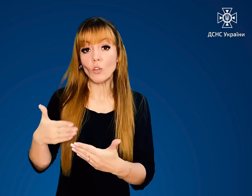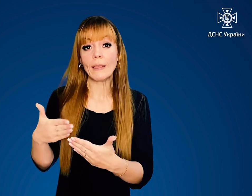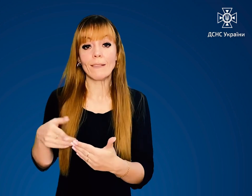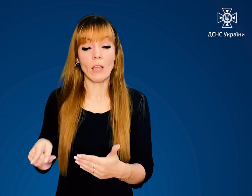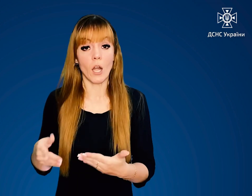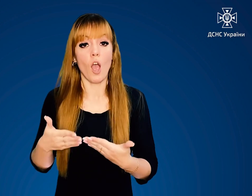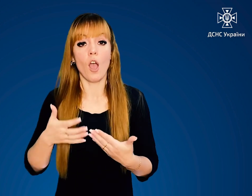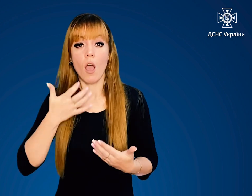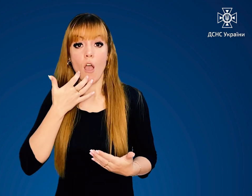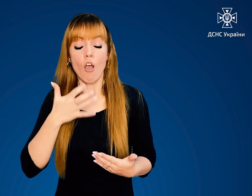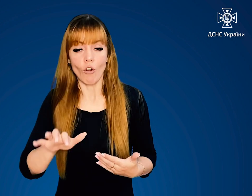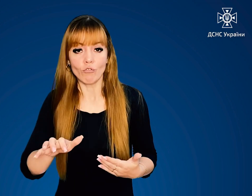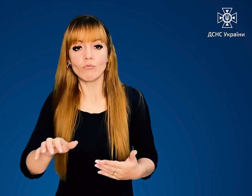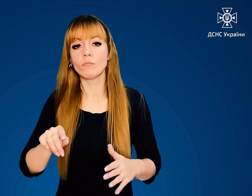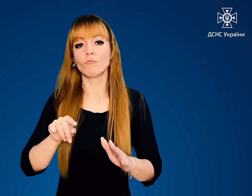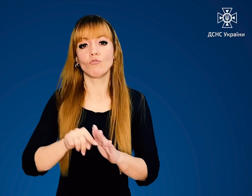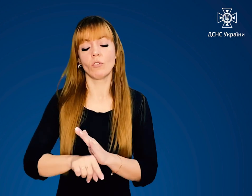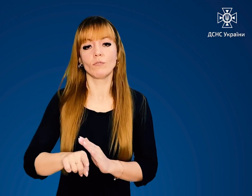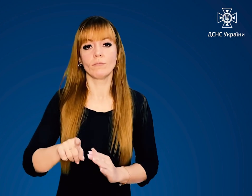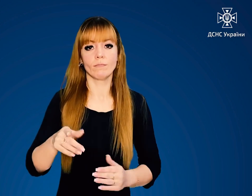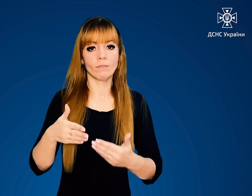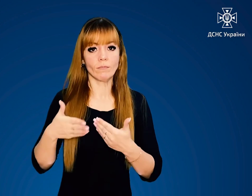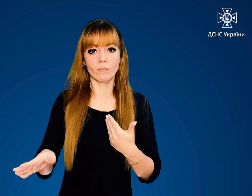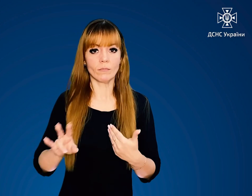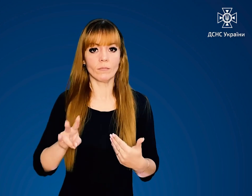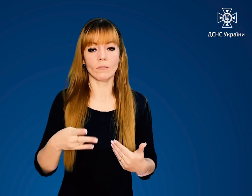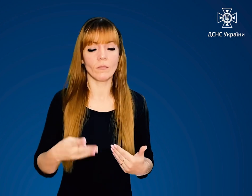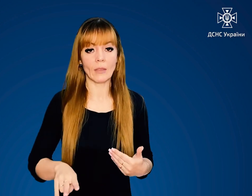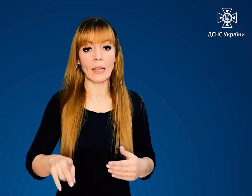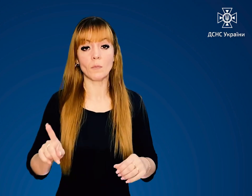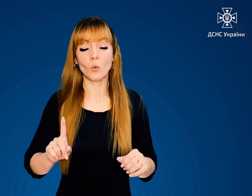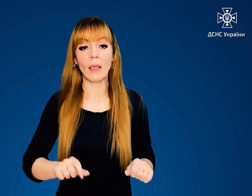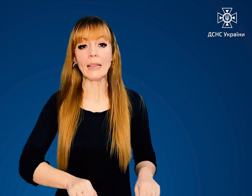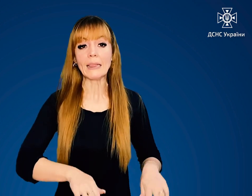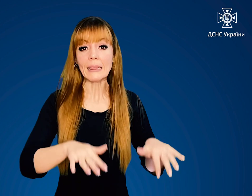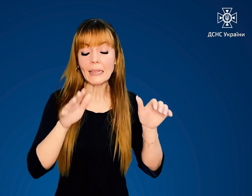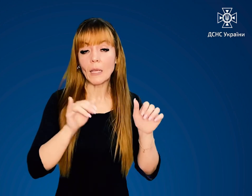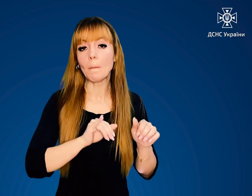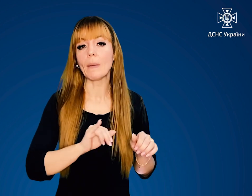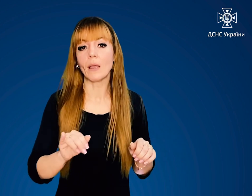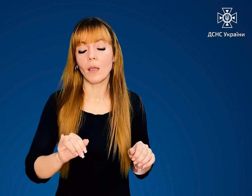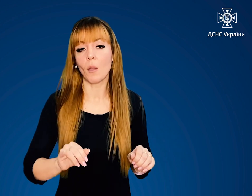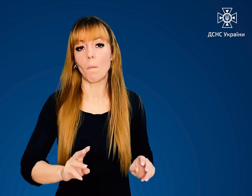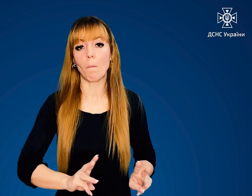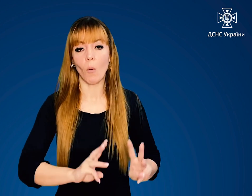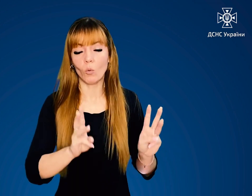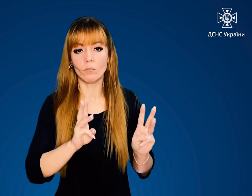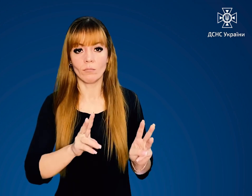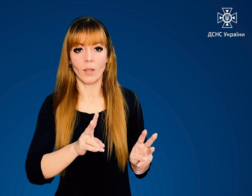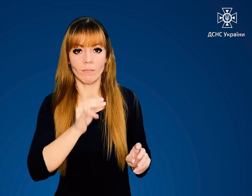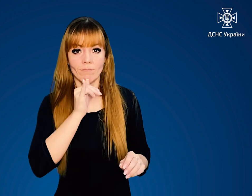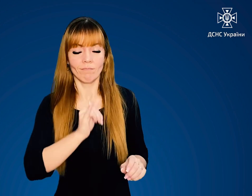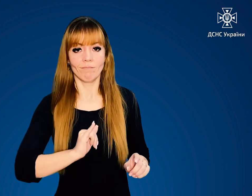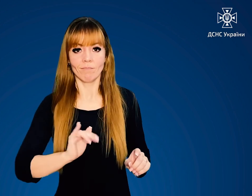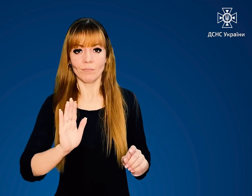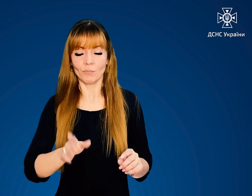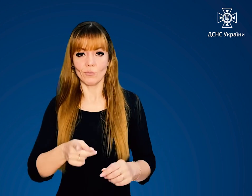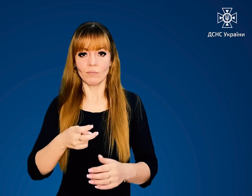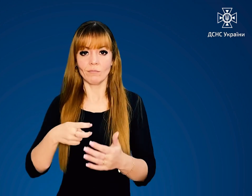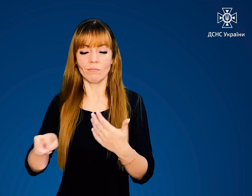двері гарячі, не відчиняйте їх. Дим та полум'я не дозволять вийти. Якщо двері не